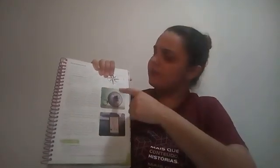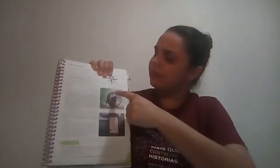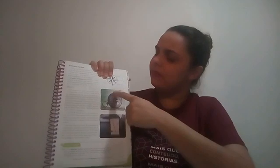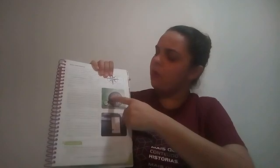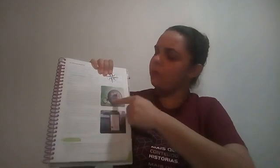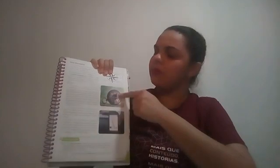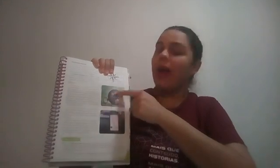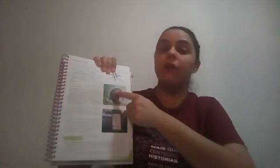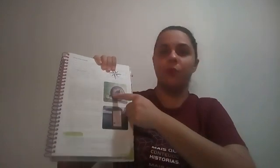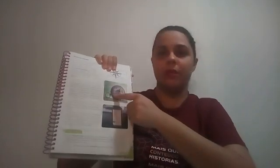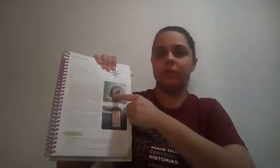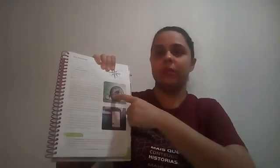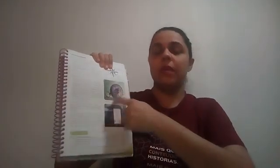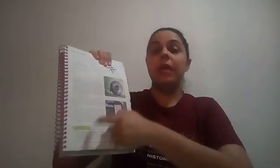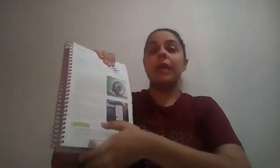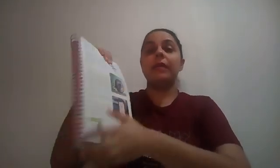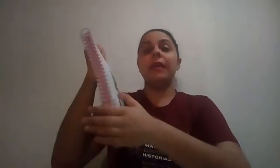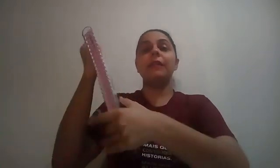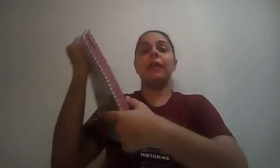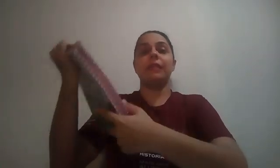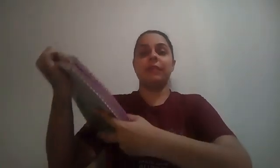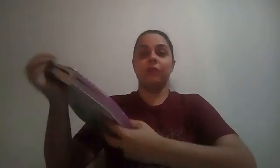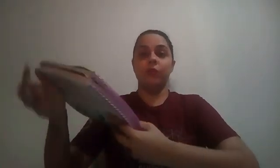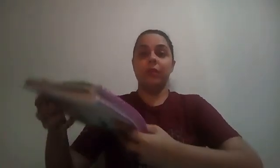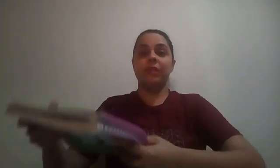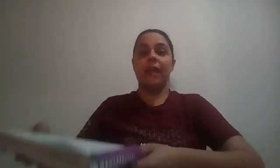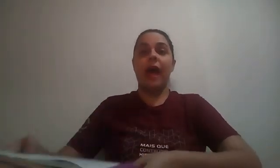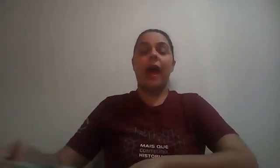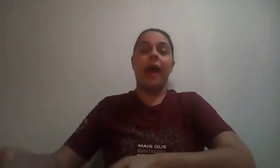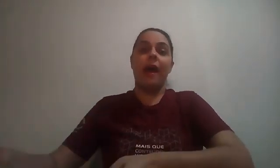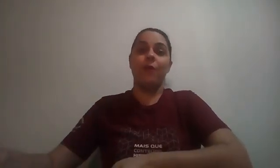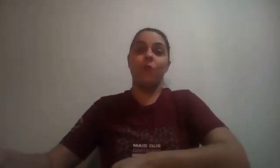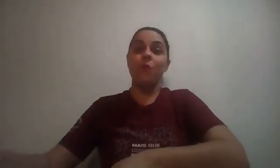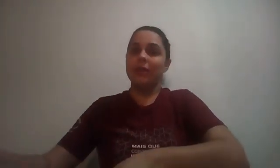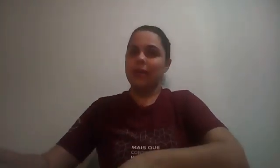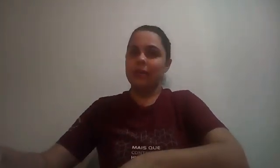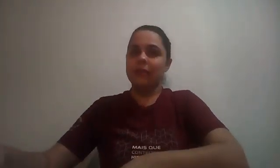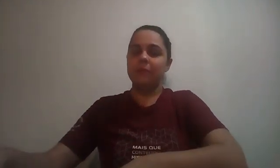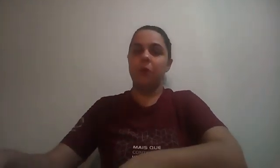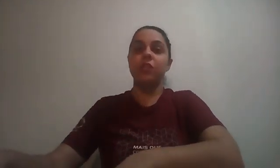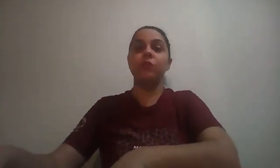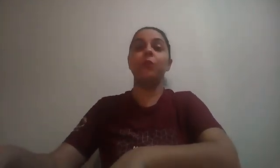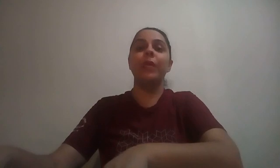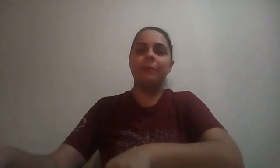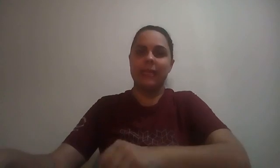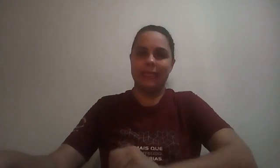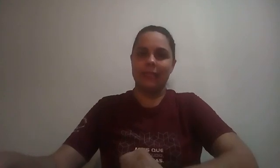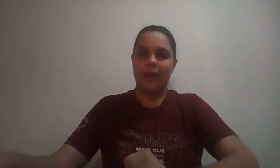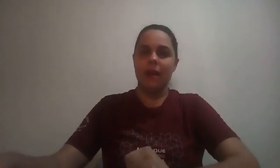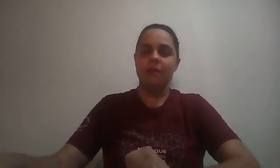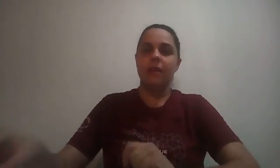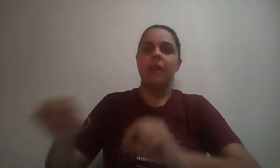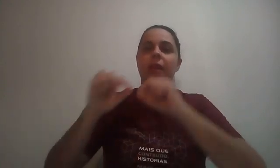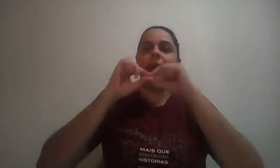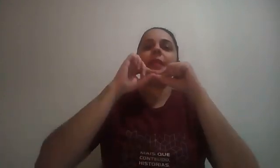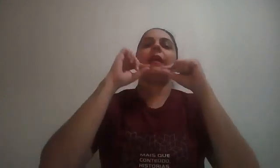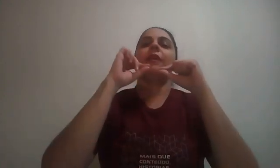são como agulhas. E entre essas agulhas, uma delas possui um imã, tá? Entre a